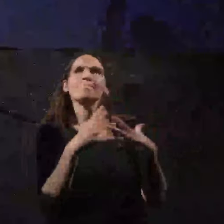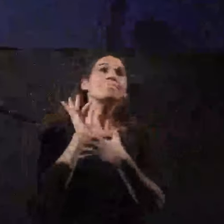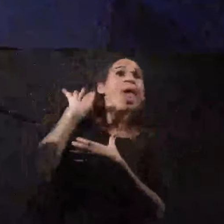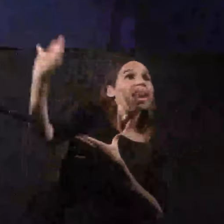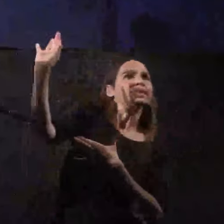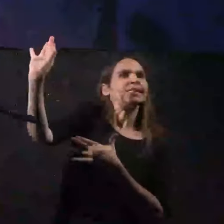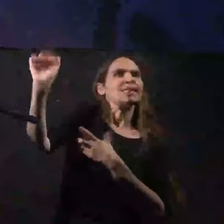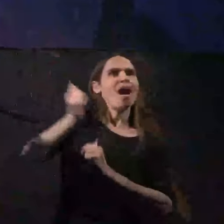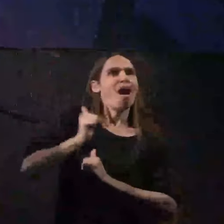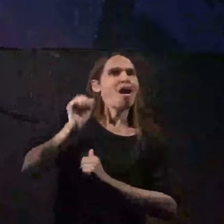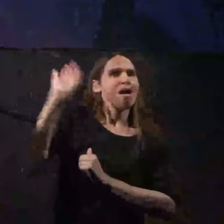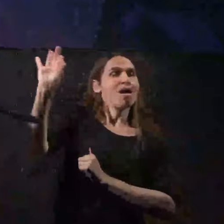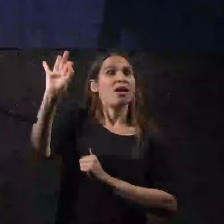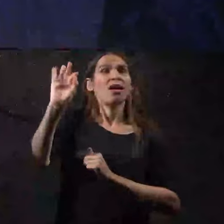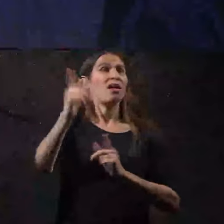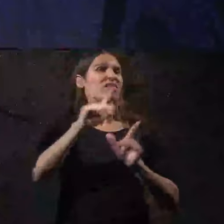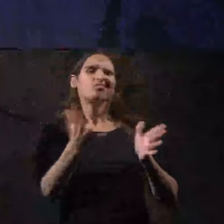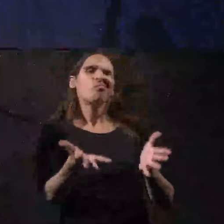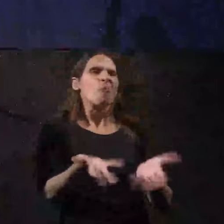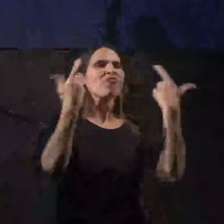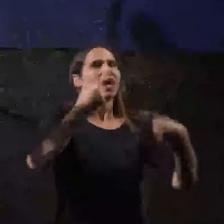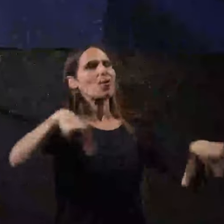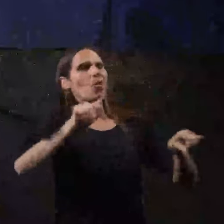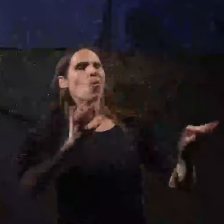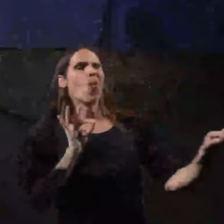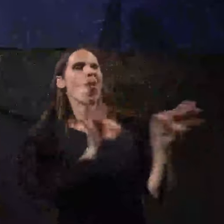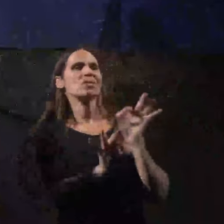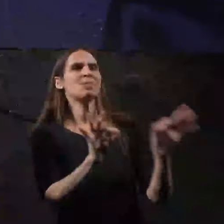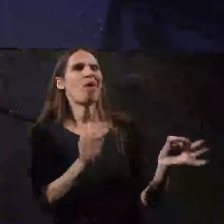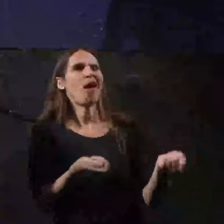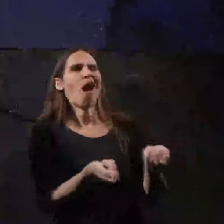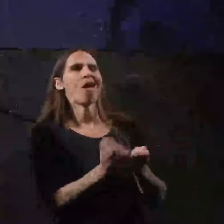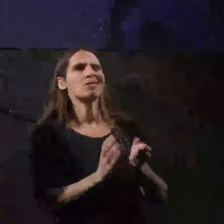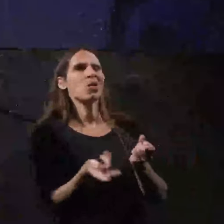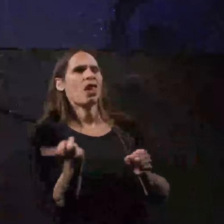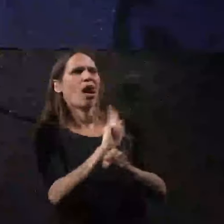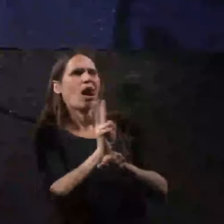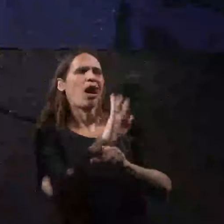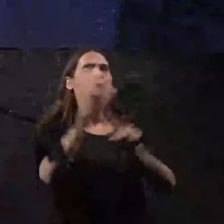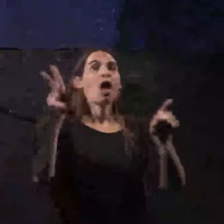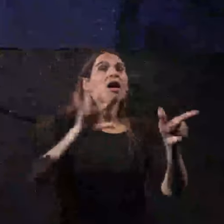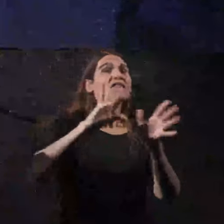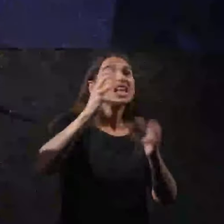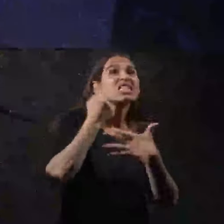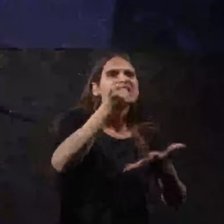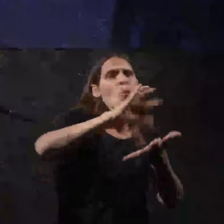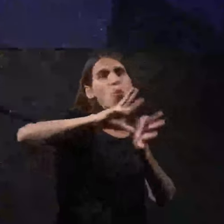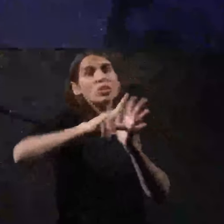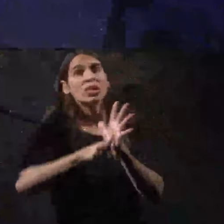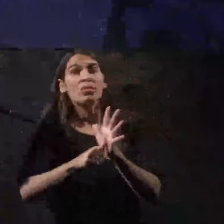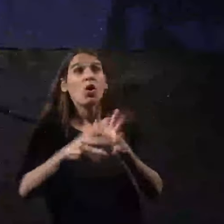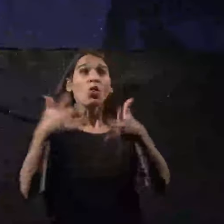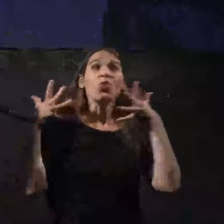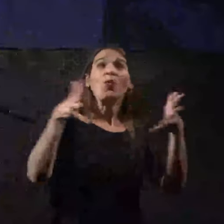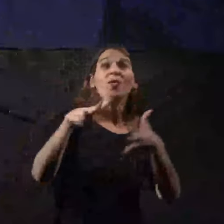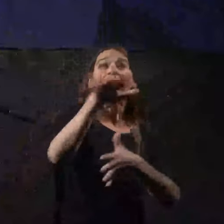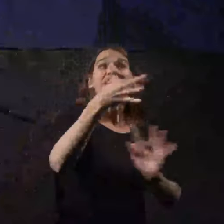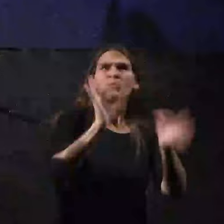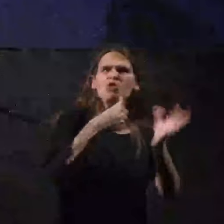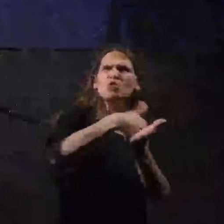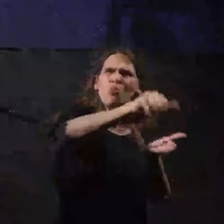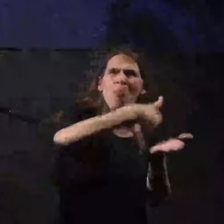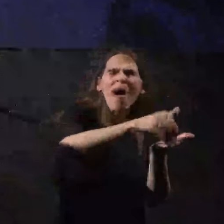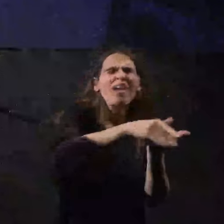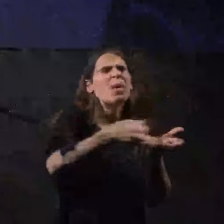מפרקים אותנו עם קונספירציות בוזזים תקציב ממשיכים לתקוף את מערכת המשפט